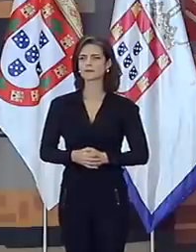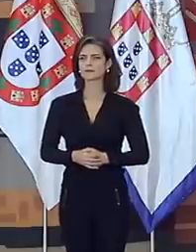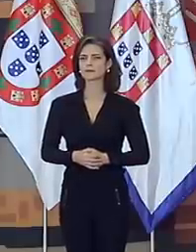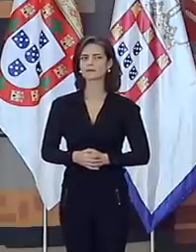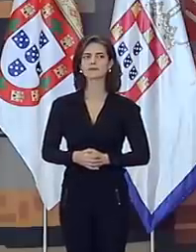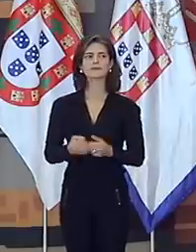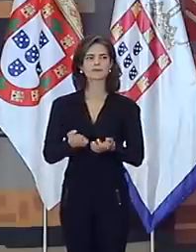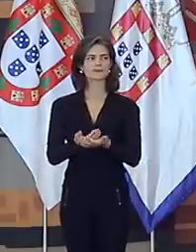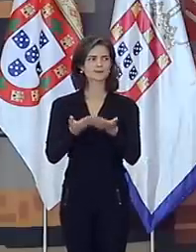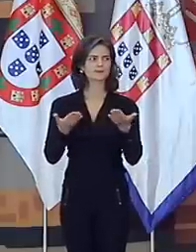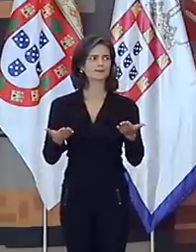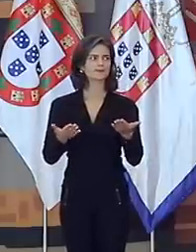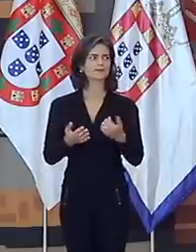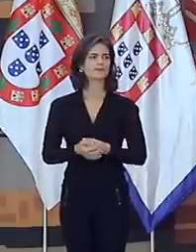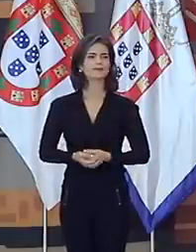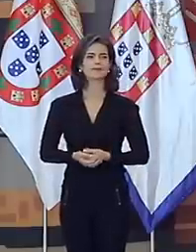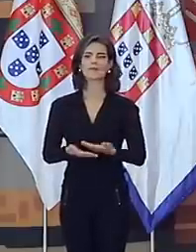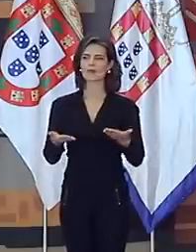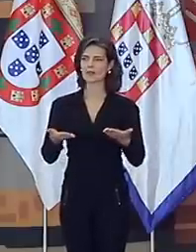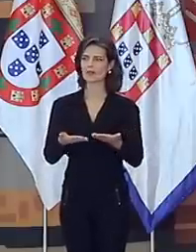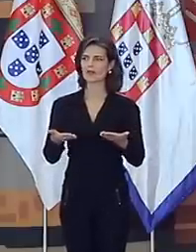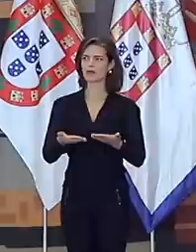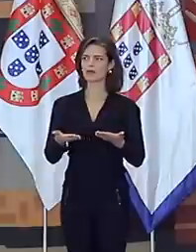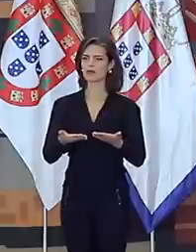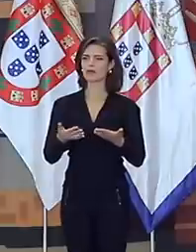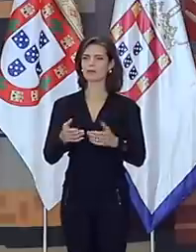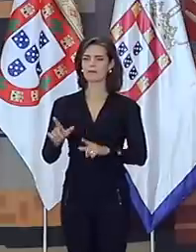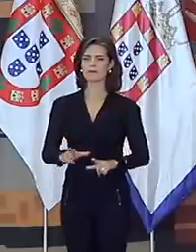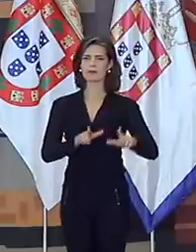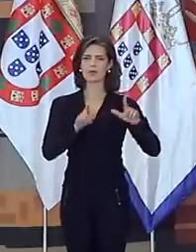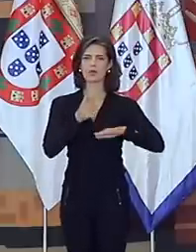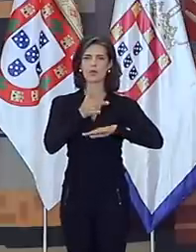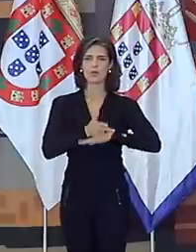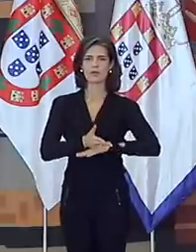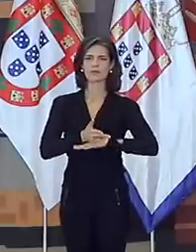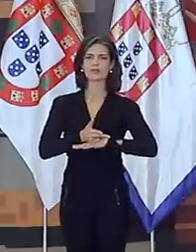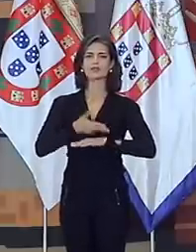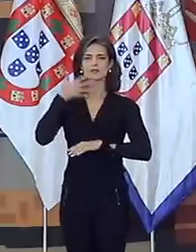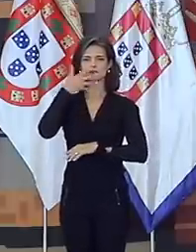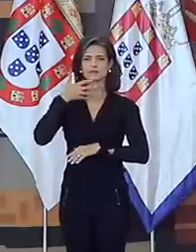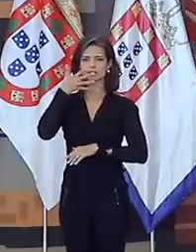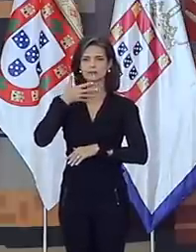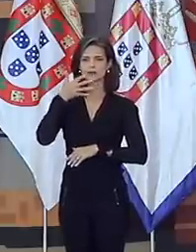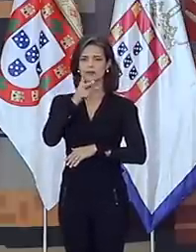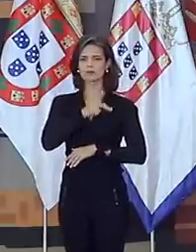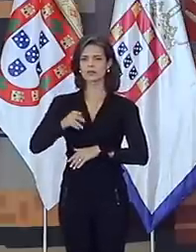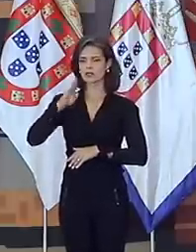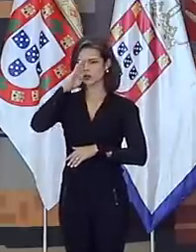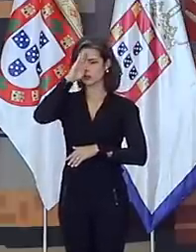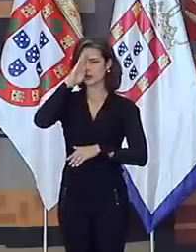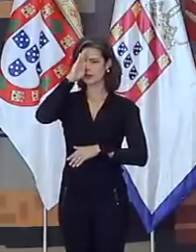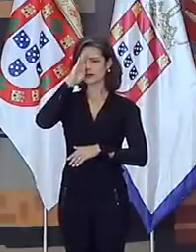Senhoras e senhores, Nesse momento, será projetado o vídeo com mensagem do excelentíssimo senhor Jair